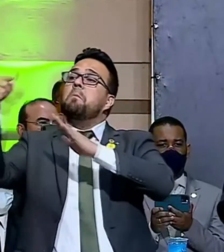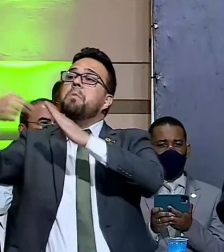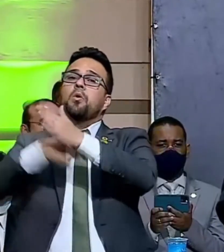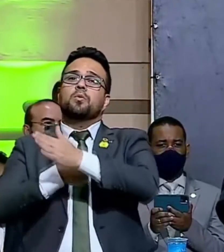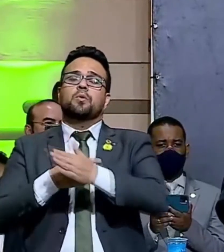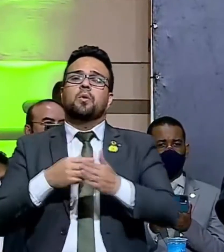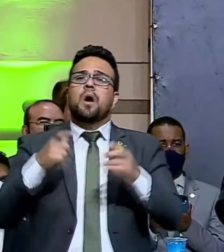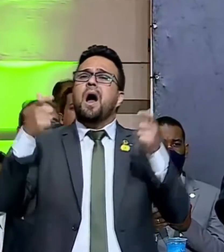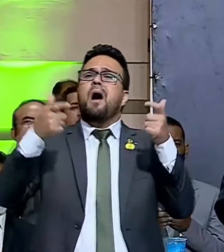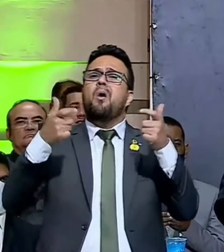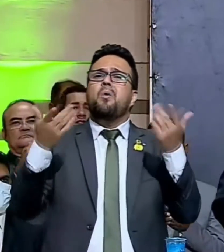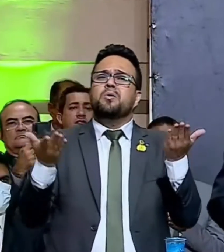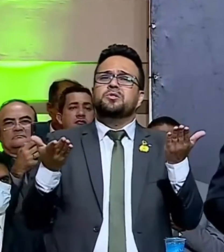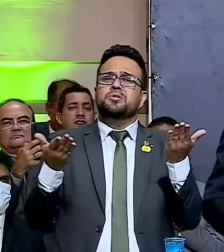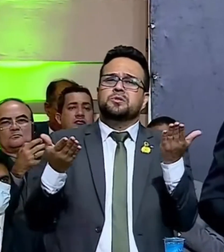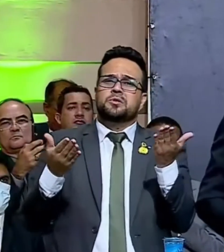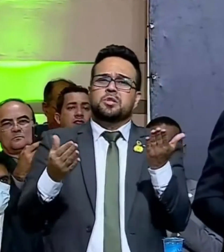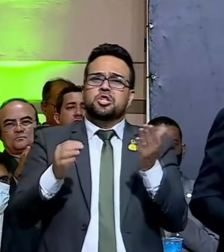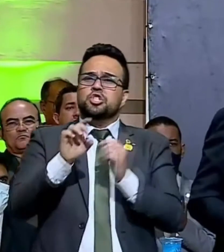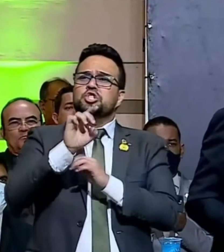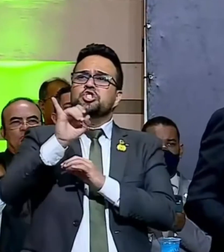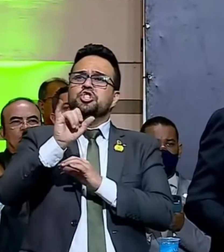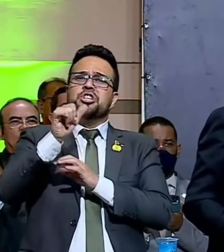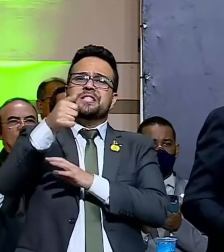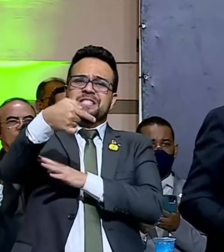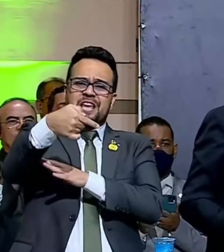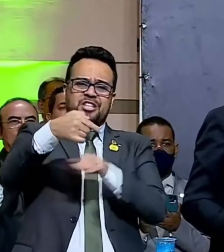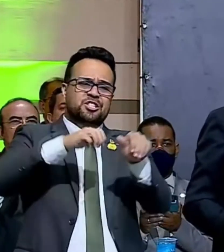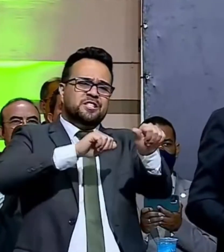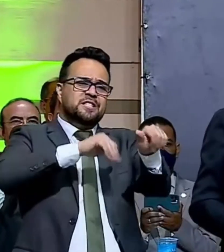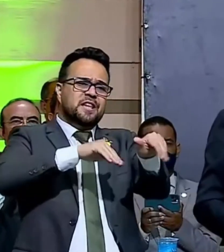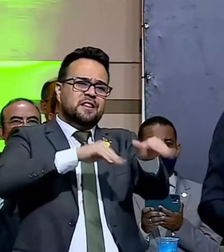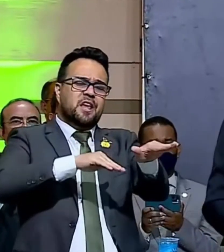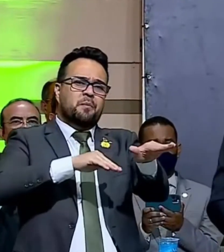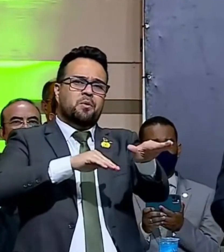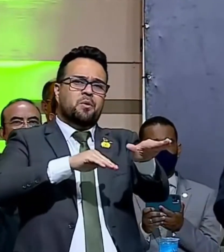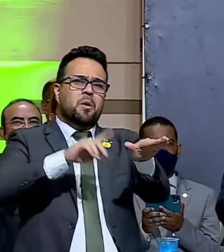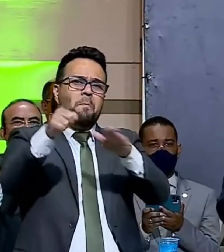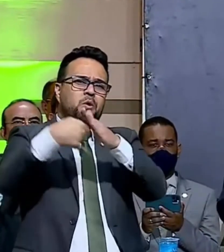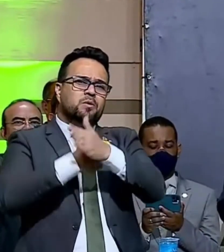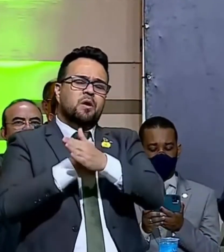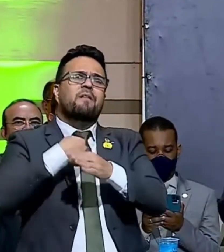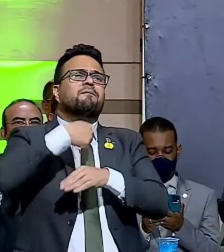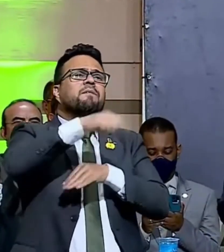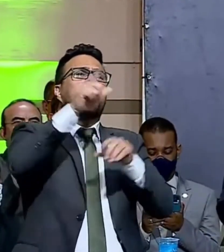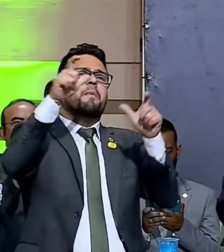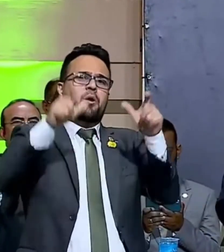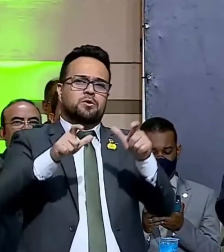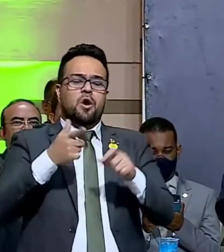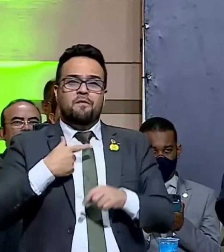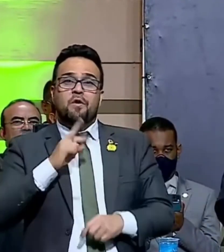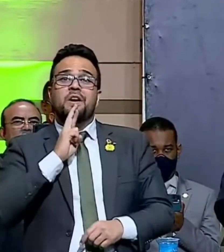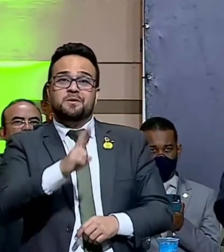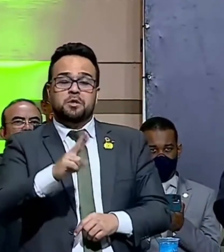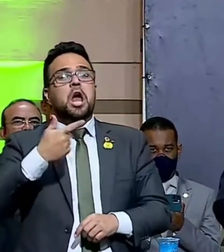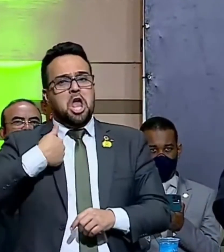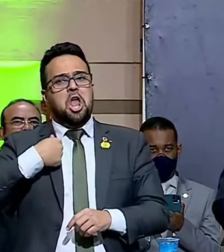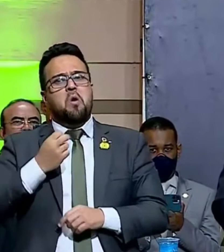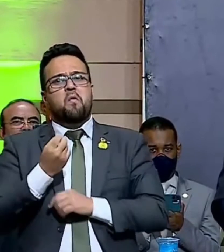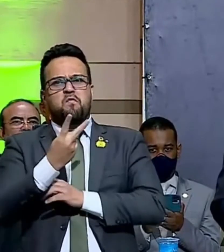perguntaram onde estaria no próximo dia 7 de setembro. Eu respondo-lhes,